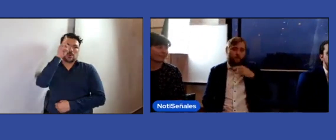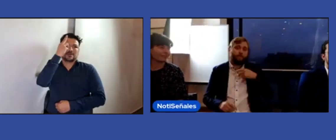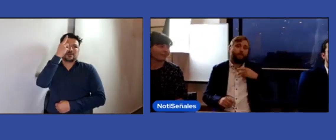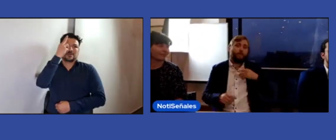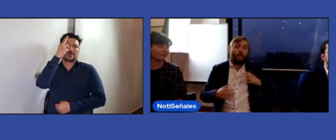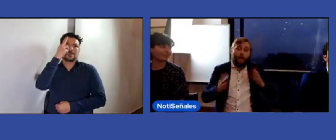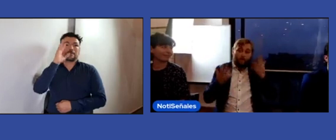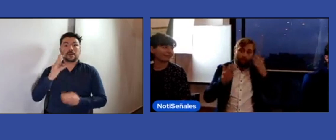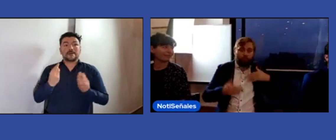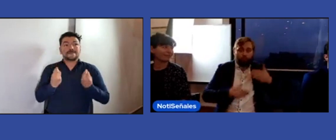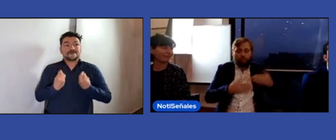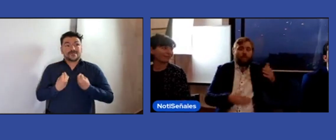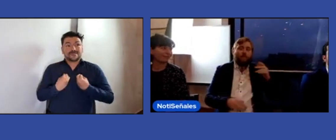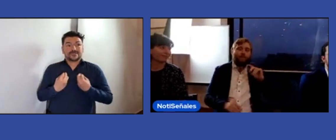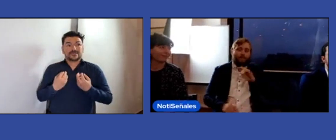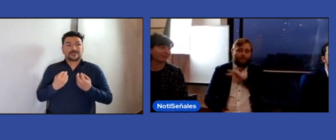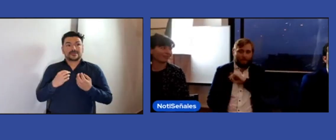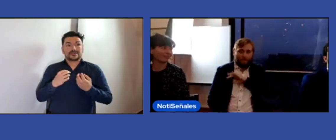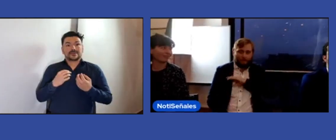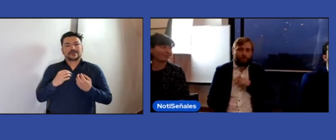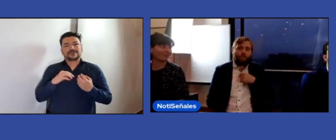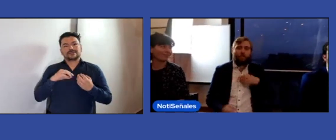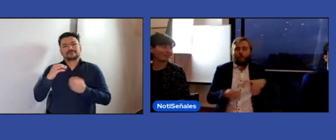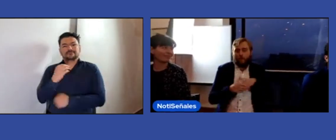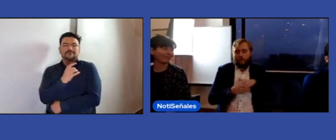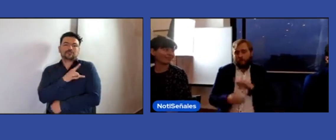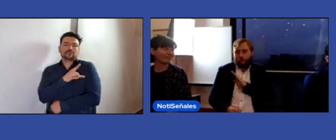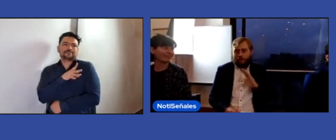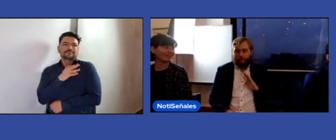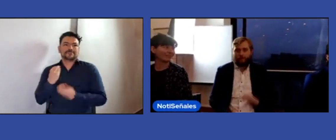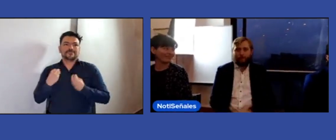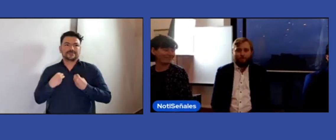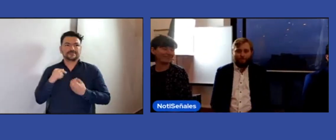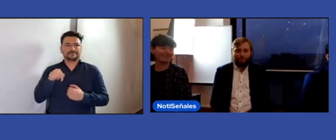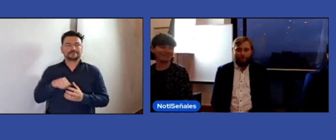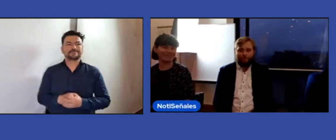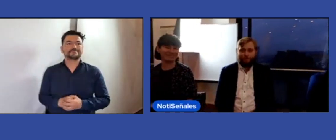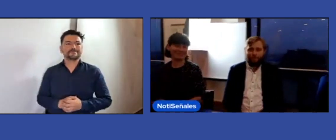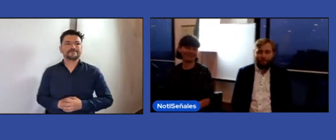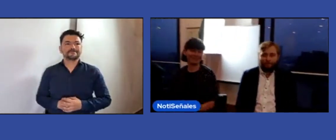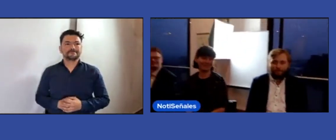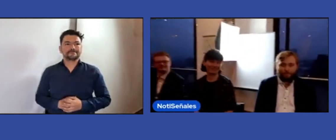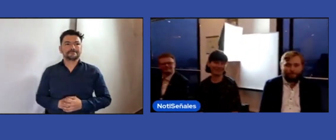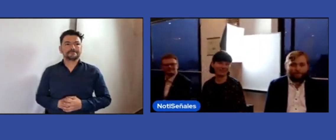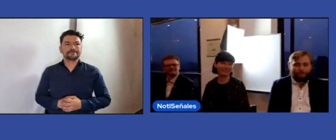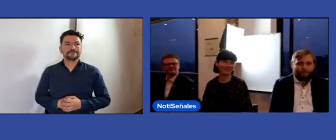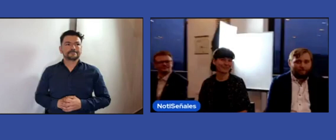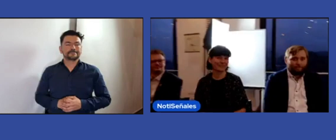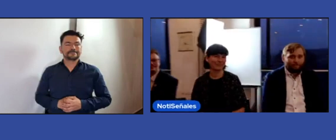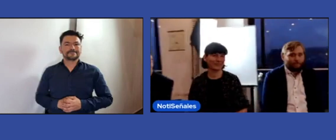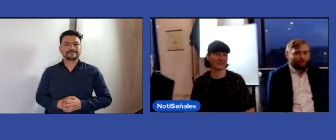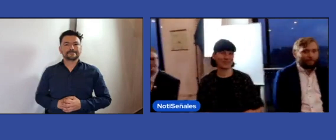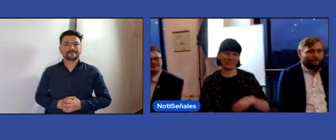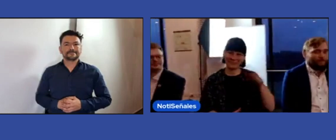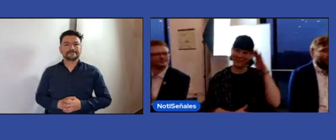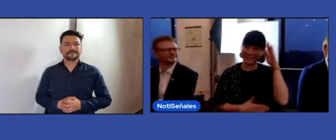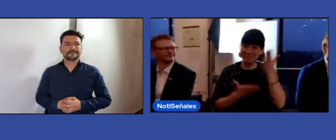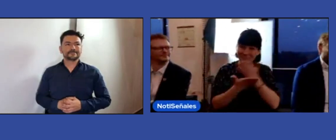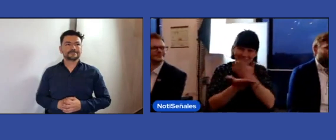en Uruguay y actualmente vivo en Chile. Soy parte de la junta directiva de la sección de jóvenes de la WFD.